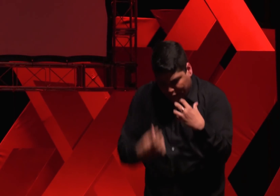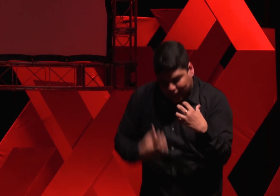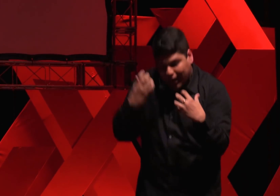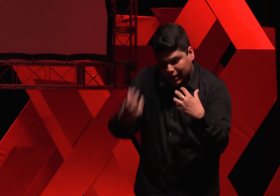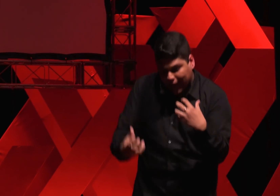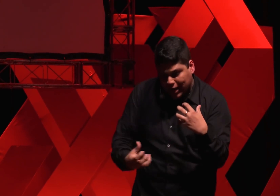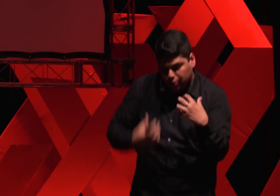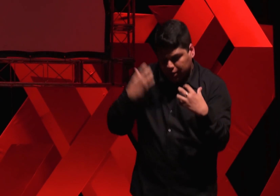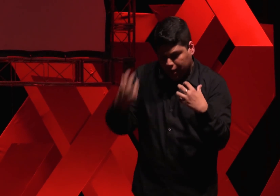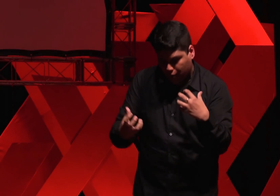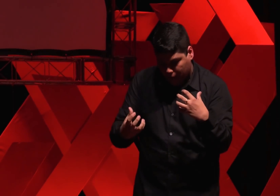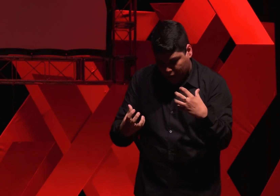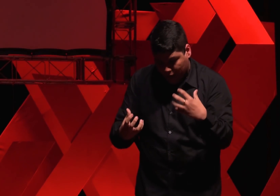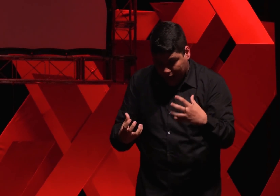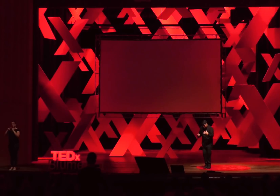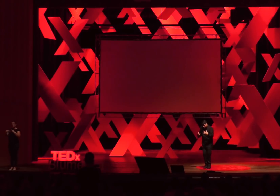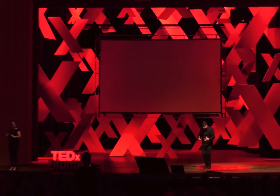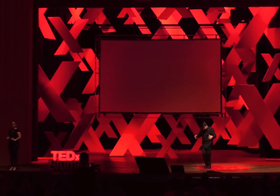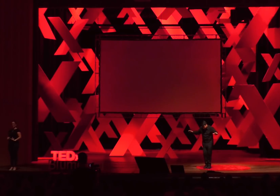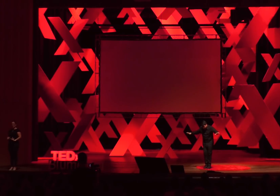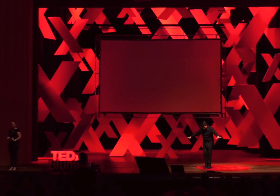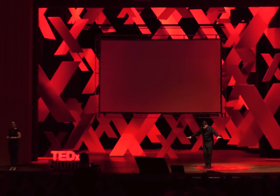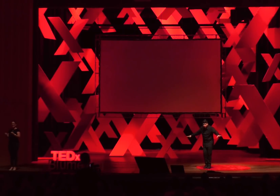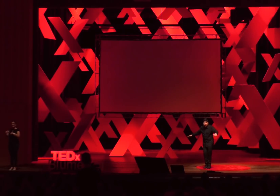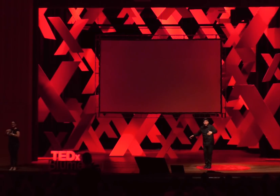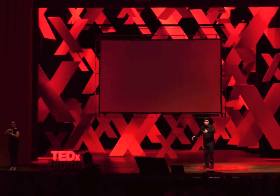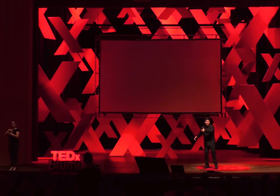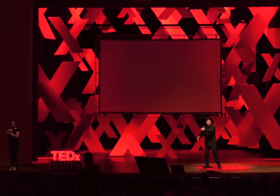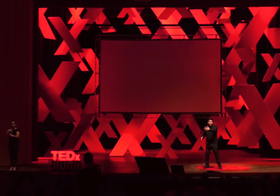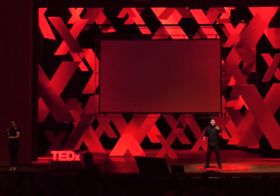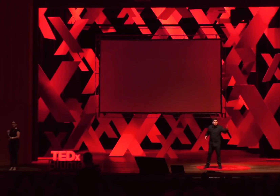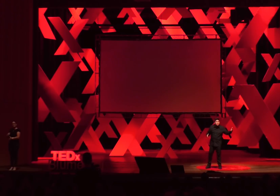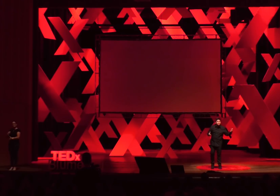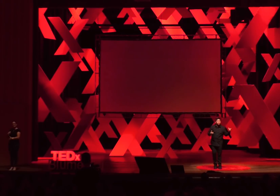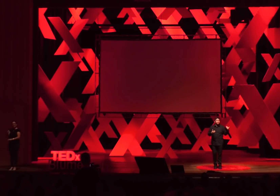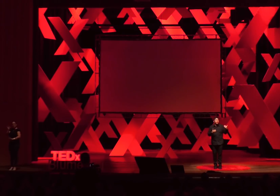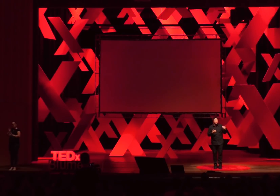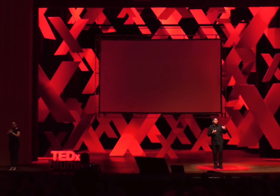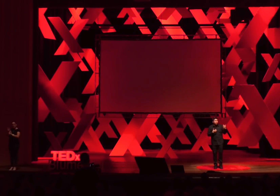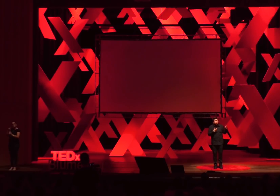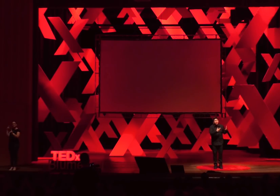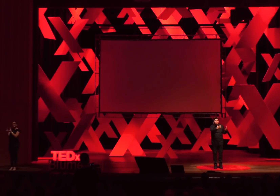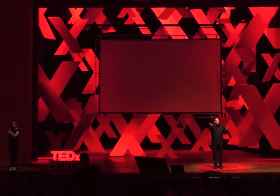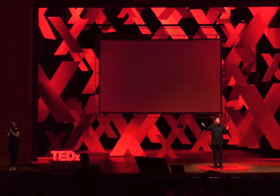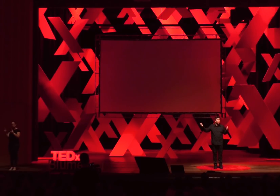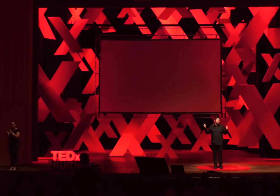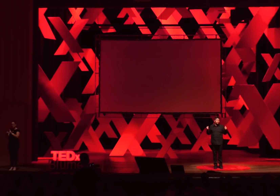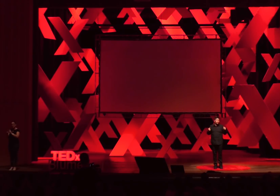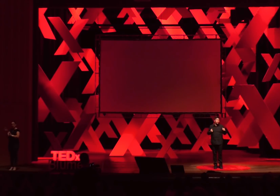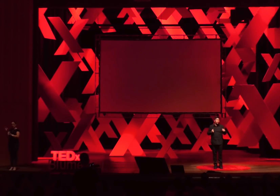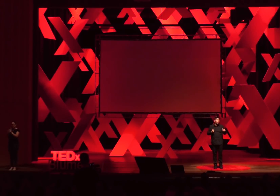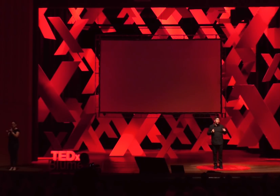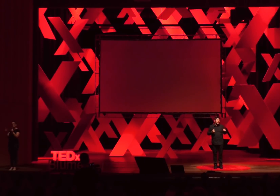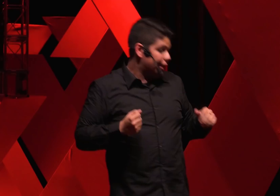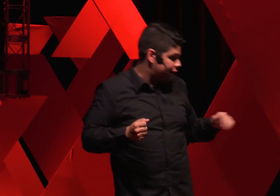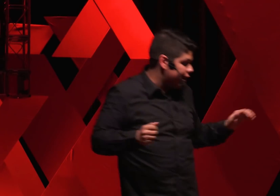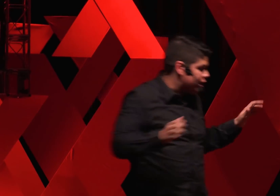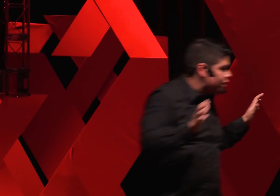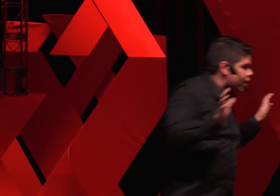vitalidade do ser humano que dá sentido à sua vida e organiza as suas relações, organiza as relações ao redor. Se existem